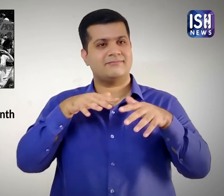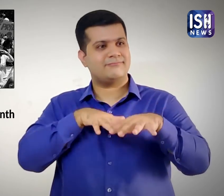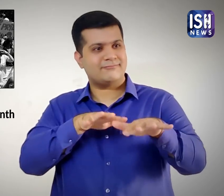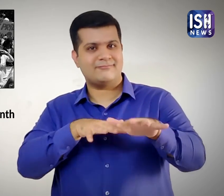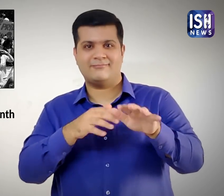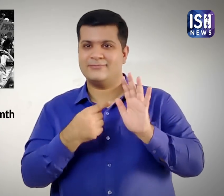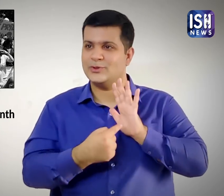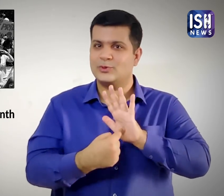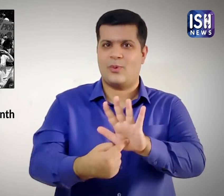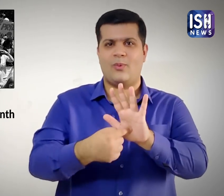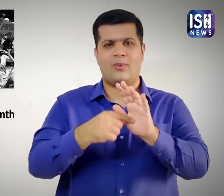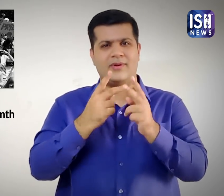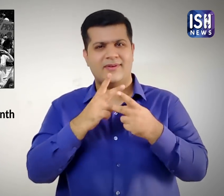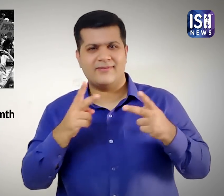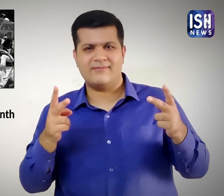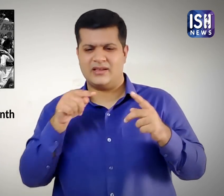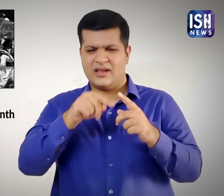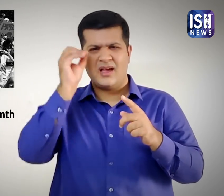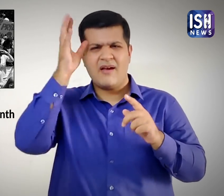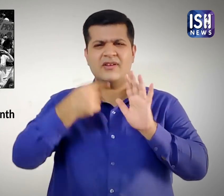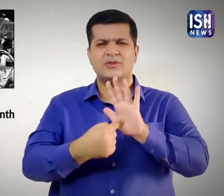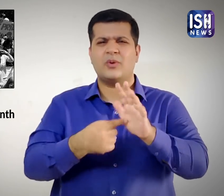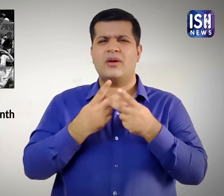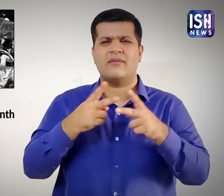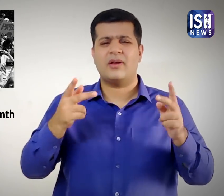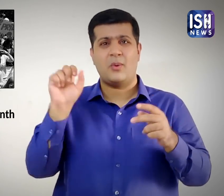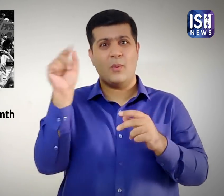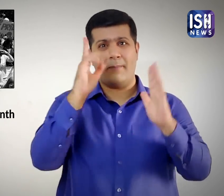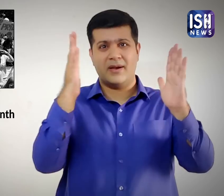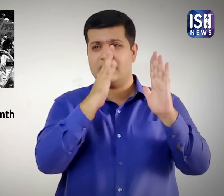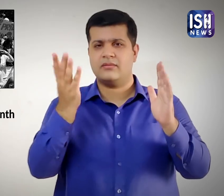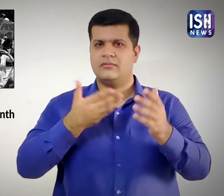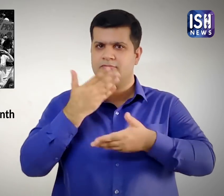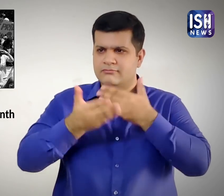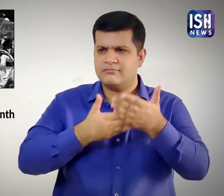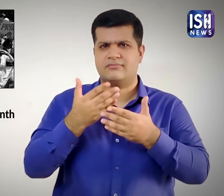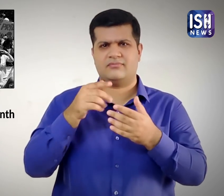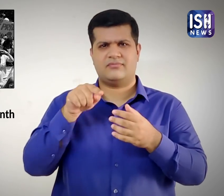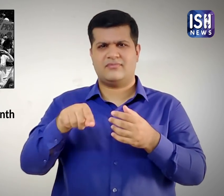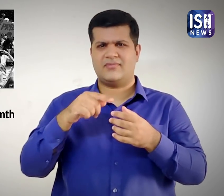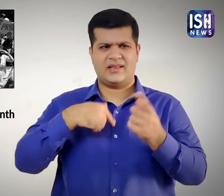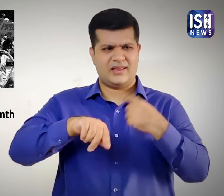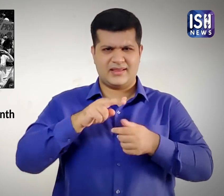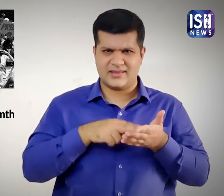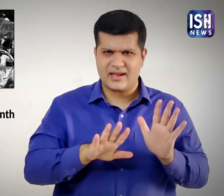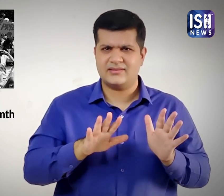यह जागरुकता पैदा करने शिक्षन स्वीकृति बेदभाव को रोकने आदी के लिए